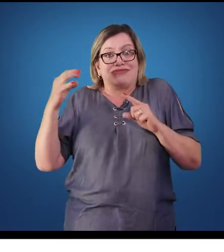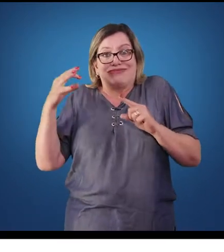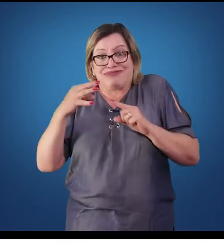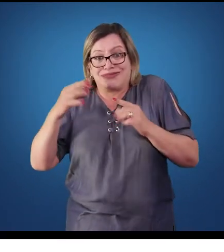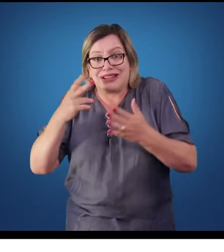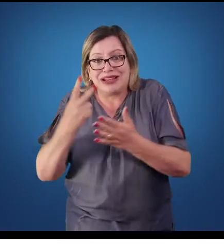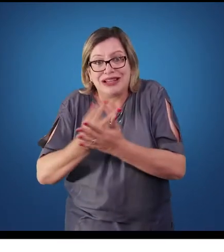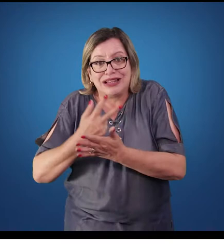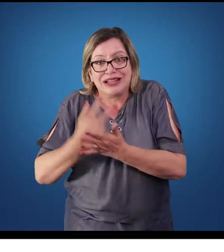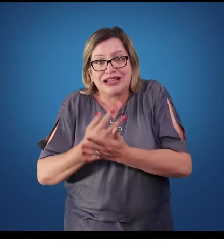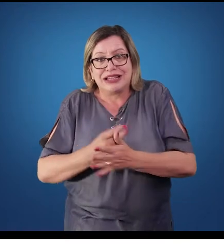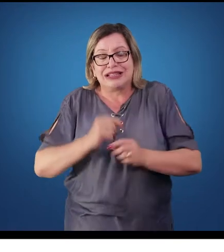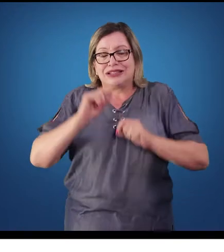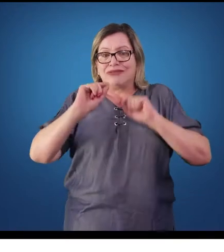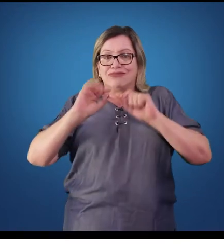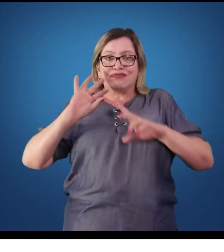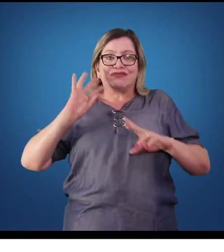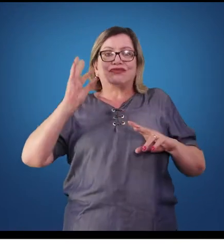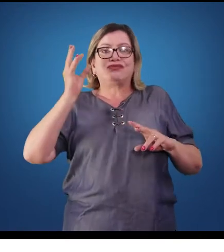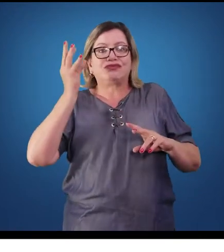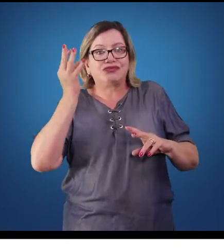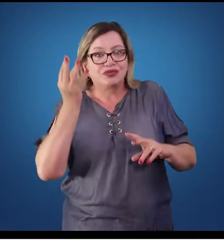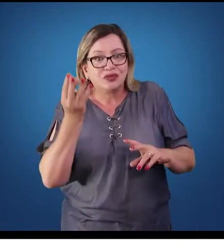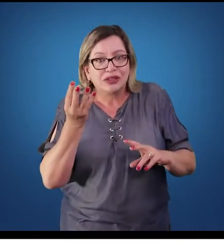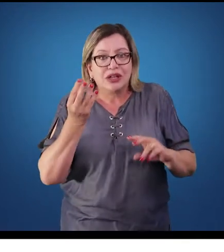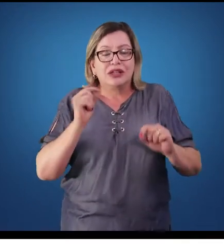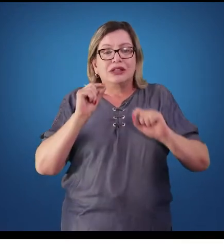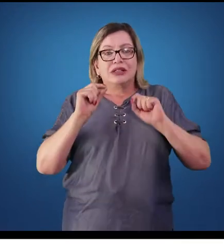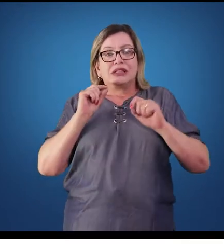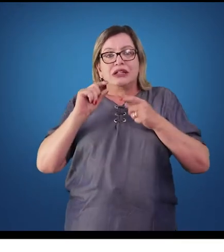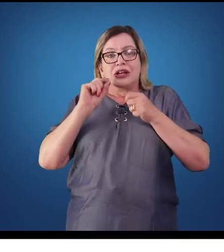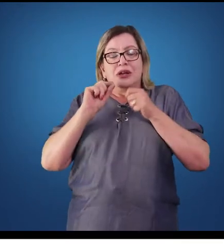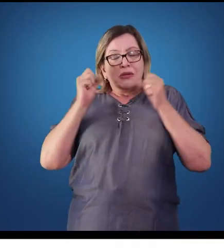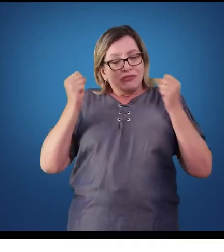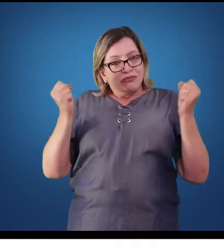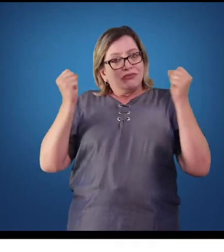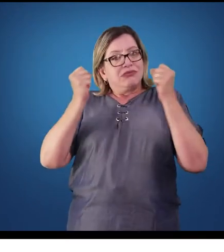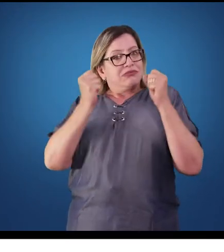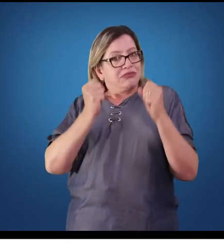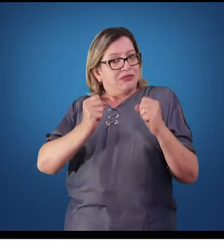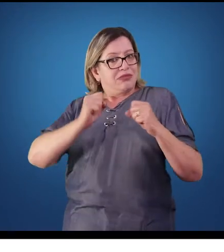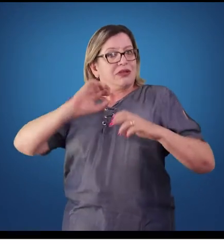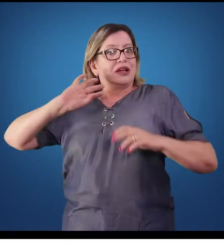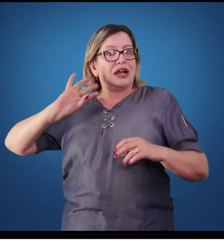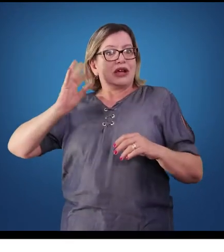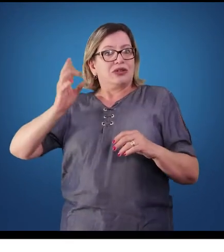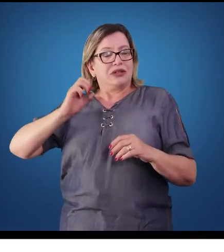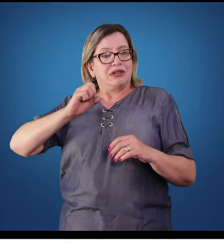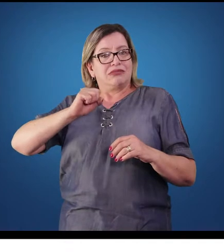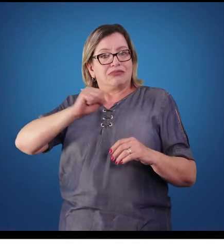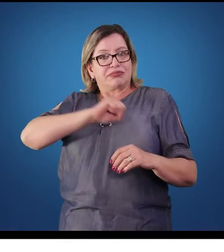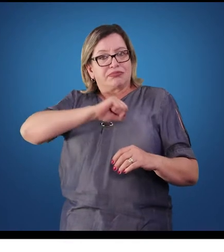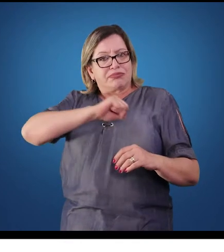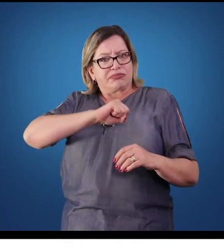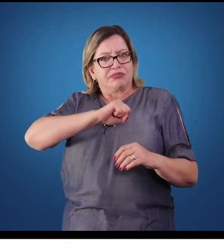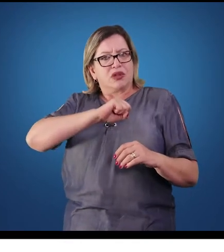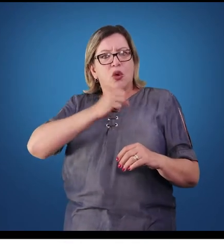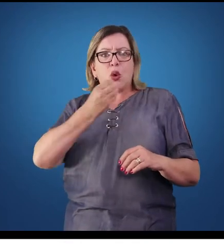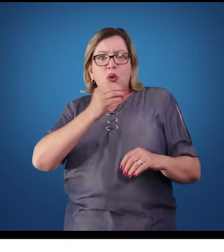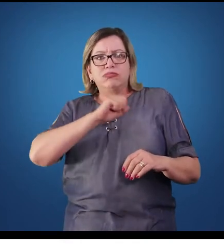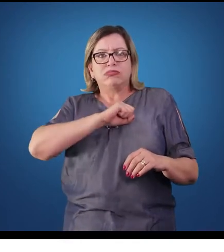tanto pelo nódulo sinoatrial, como pelo átrioventricular, podem gerar o que nós chamamos de arritmia cardíaca.